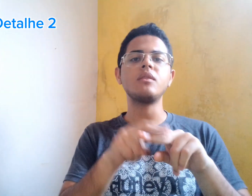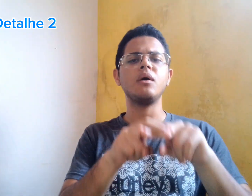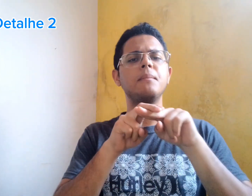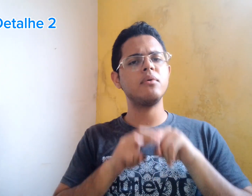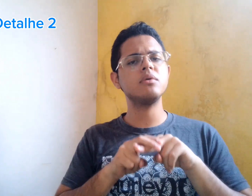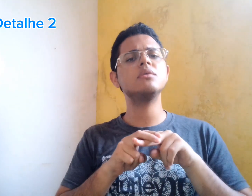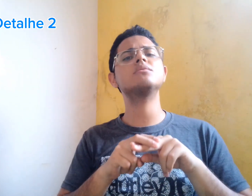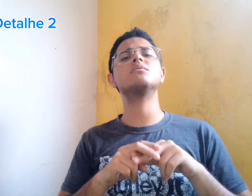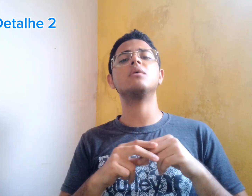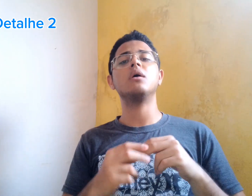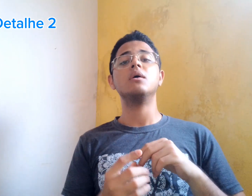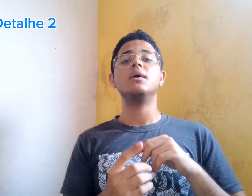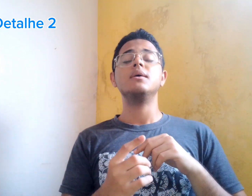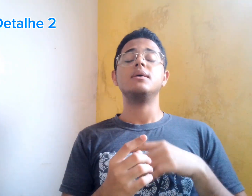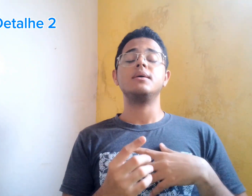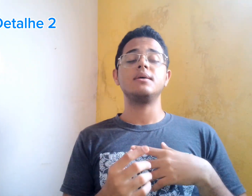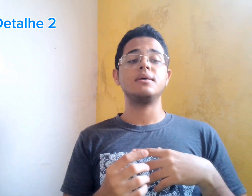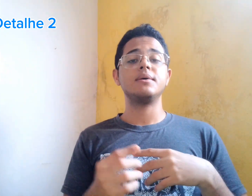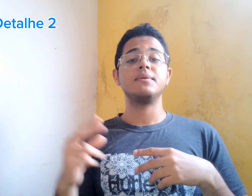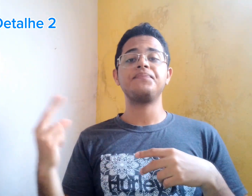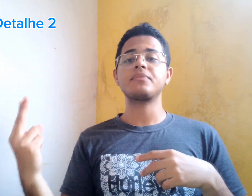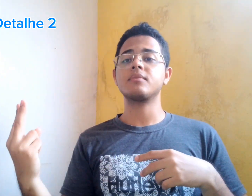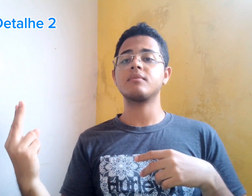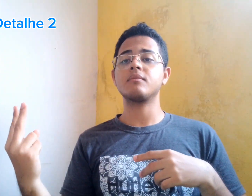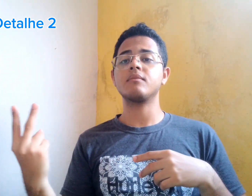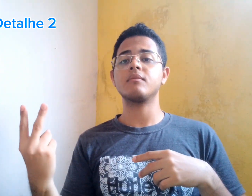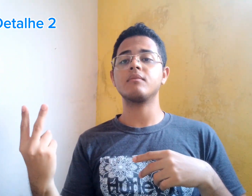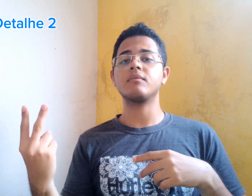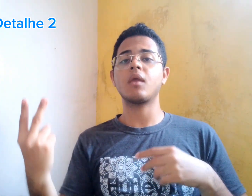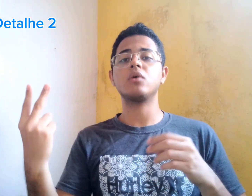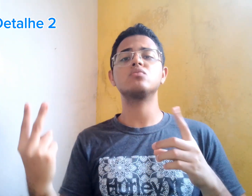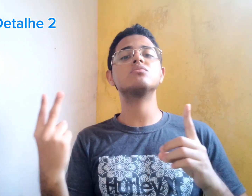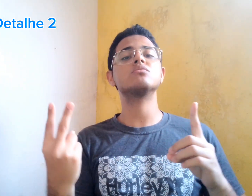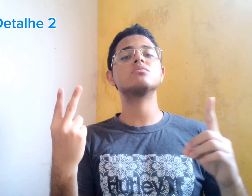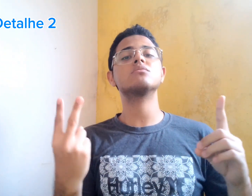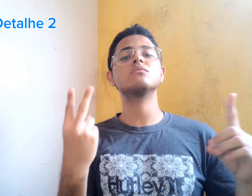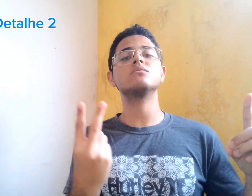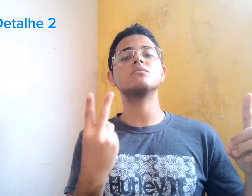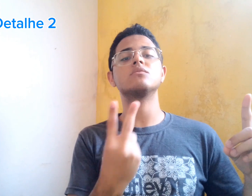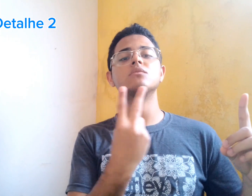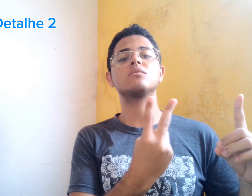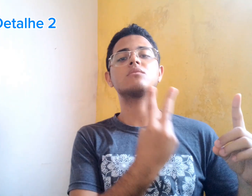Então, por isso, eles vão